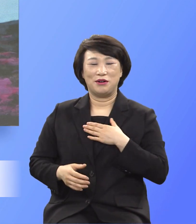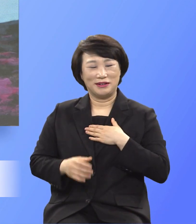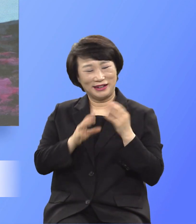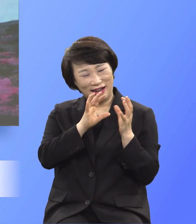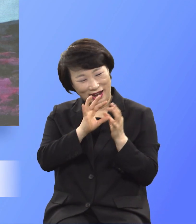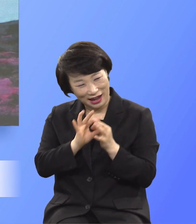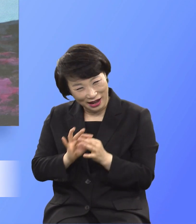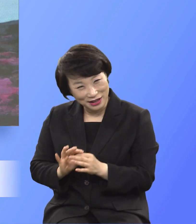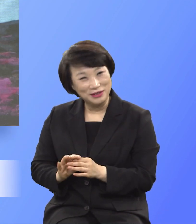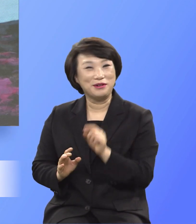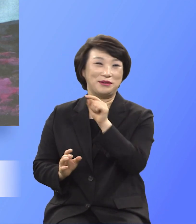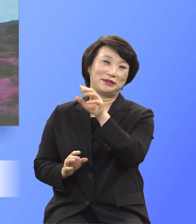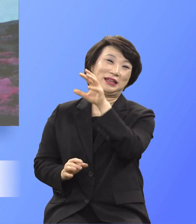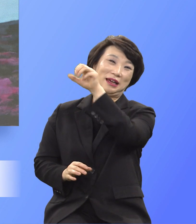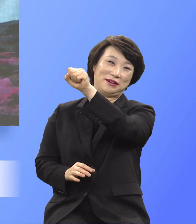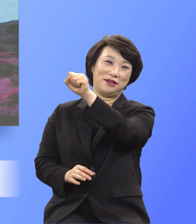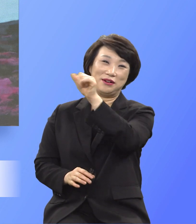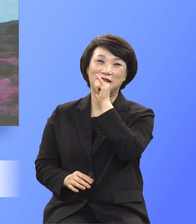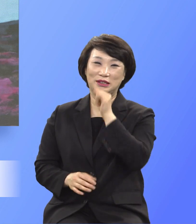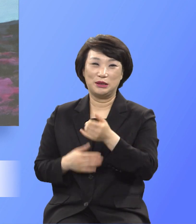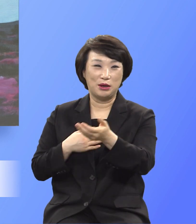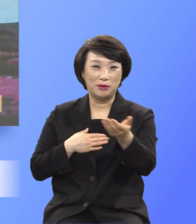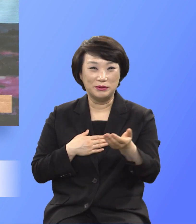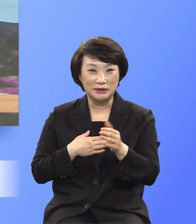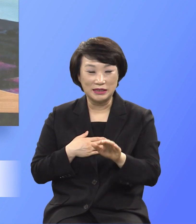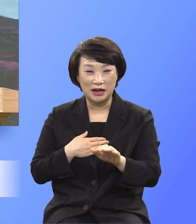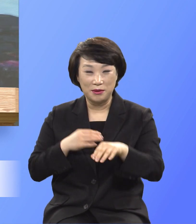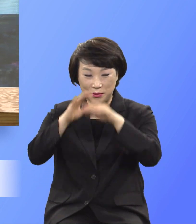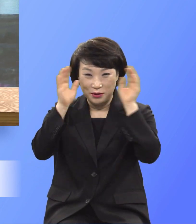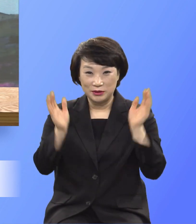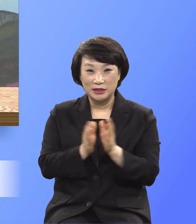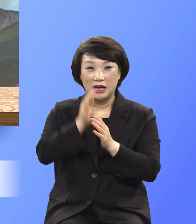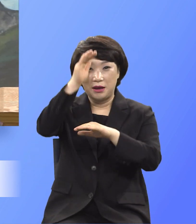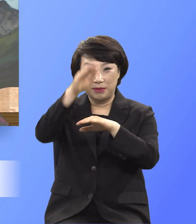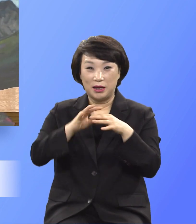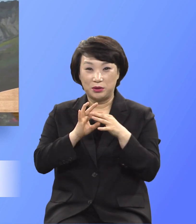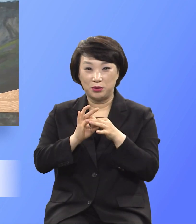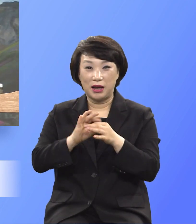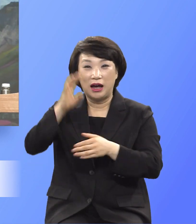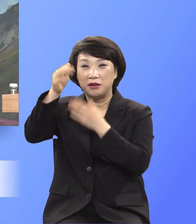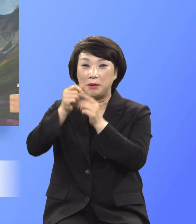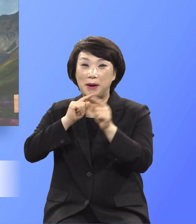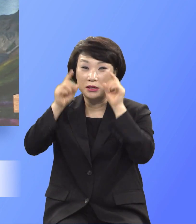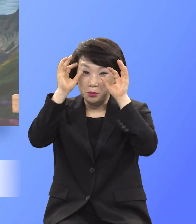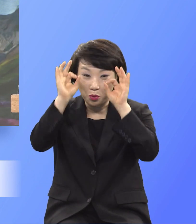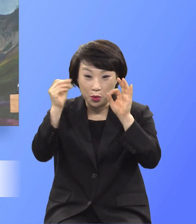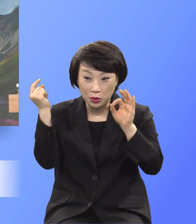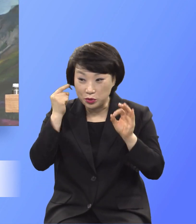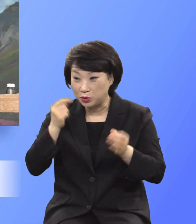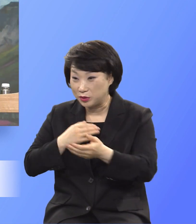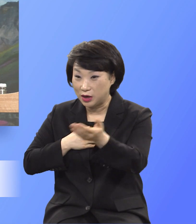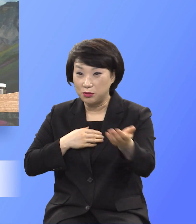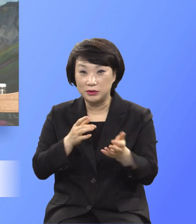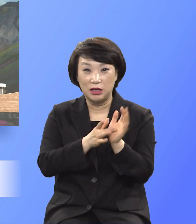생산된다는 사실. 우리 여러분 전부 다 예배를 통해서 말씀을 듣고 예수 피의 공로를 알고